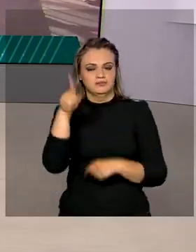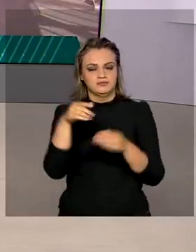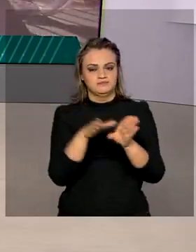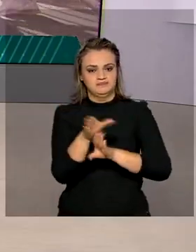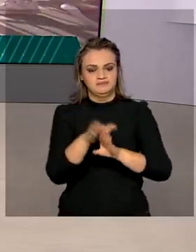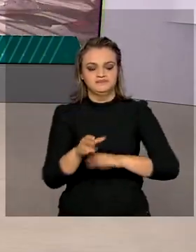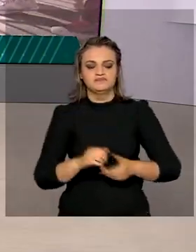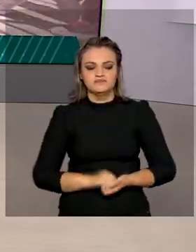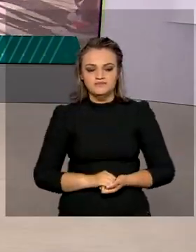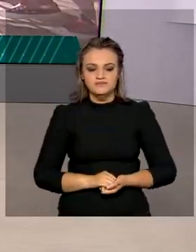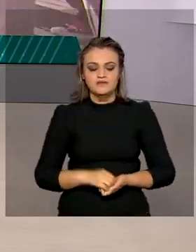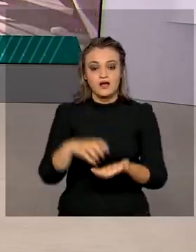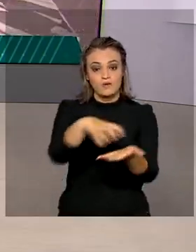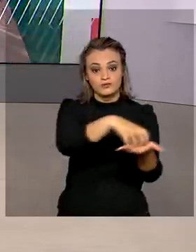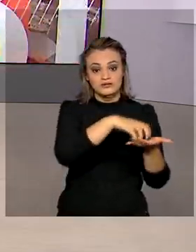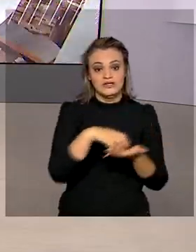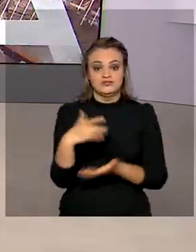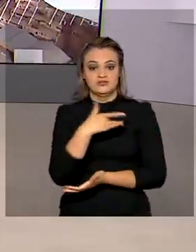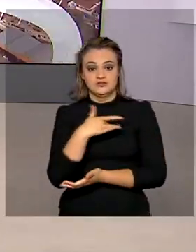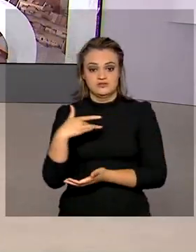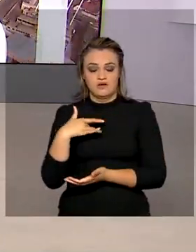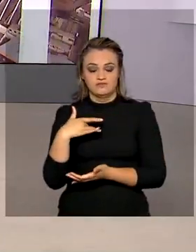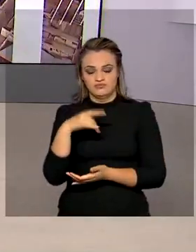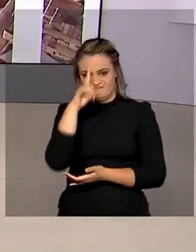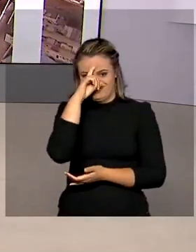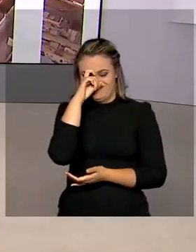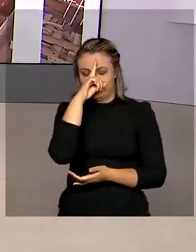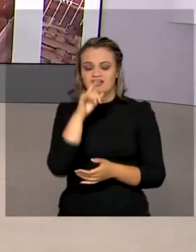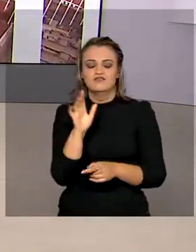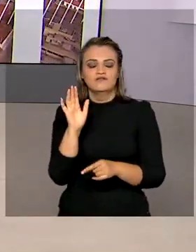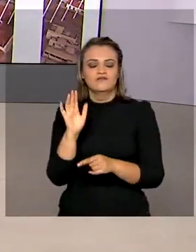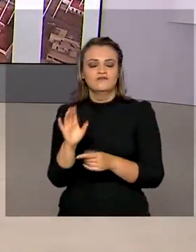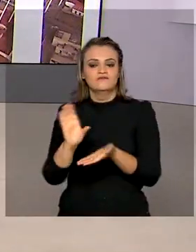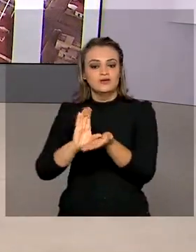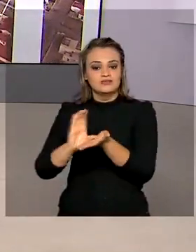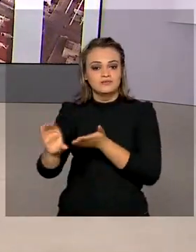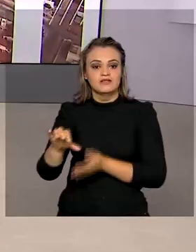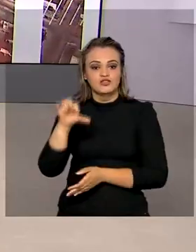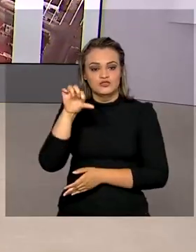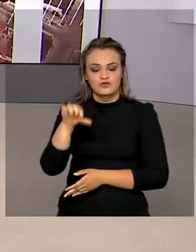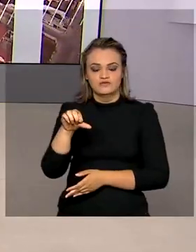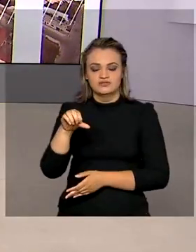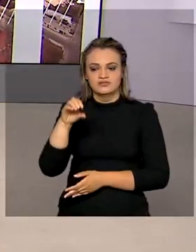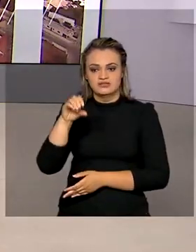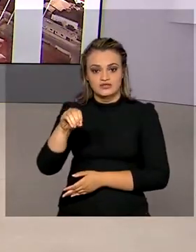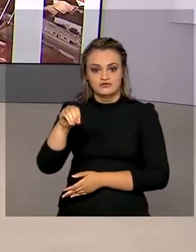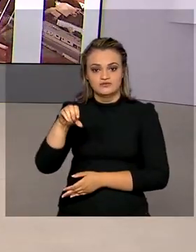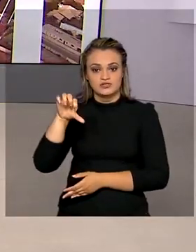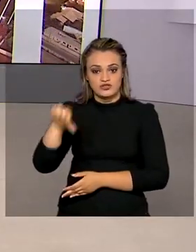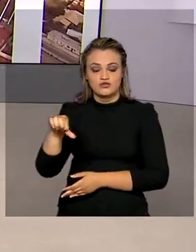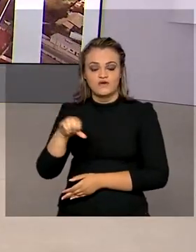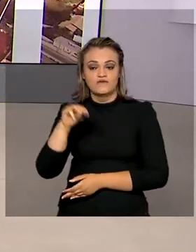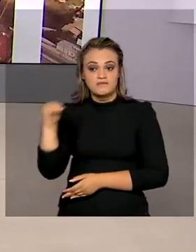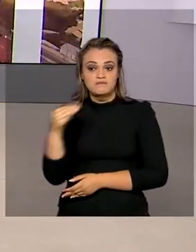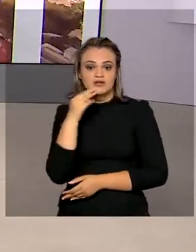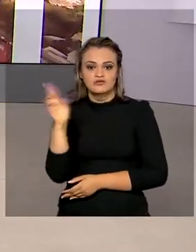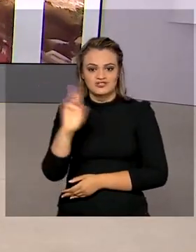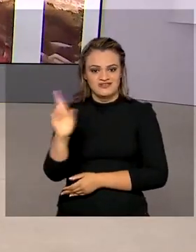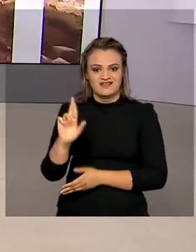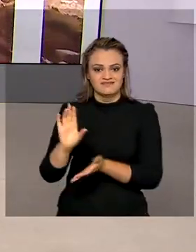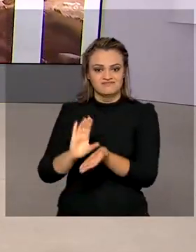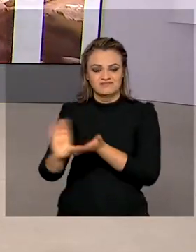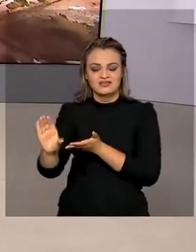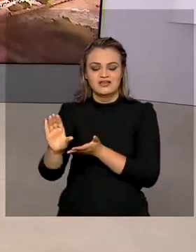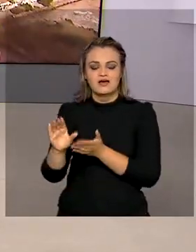E as unidades básicas de saúde vão receber um reforço de 909 milhões de reais. A atenção primária é a porta de